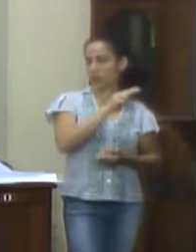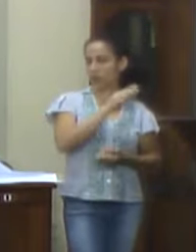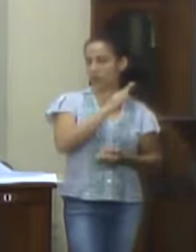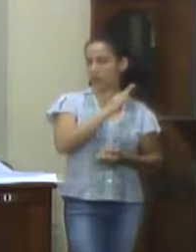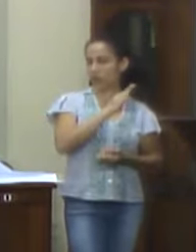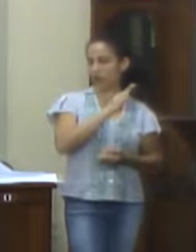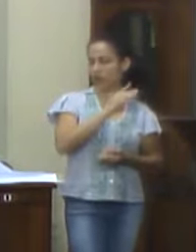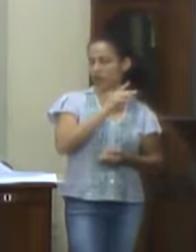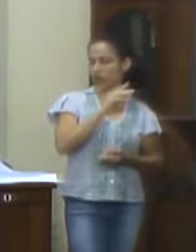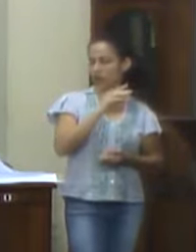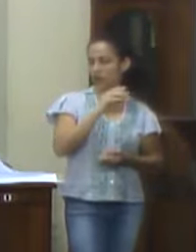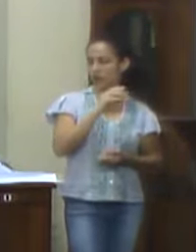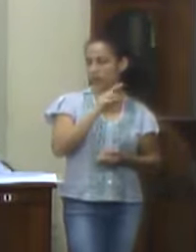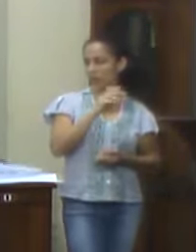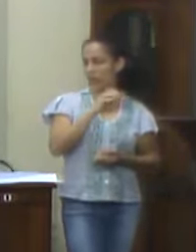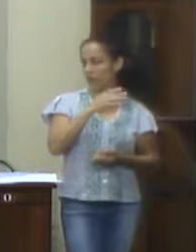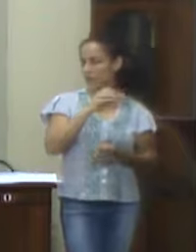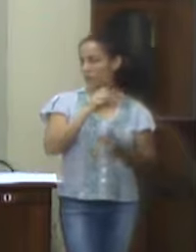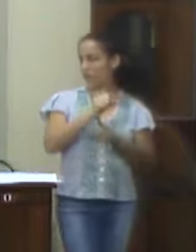subvenções sociais.